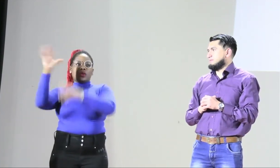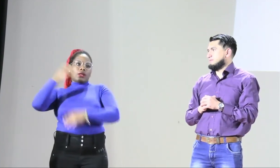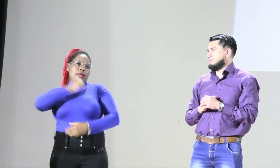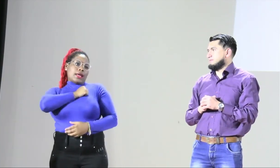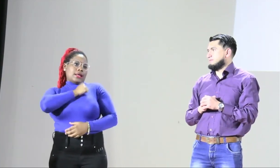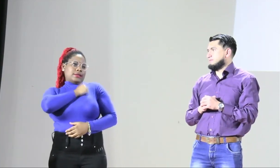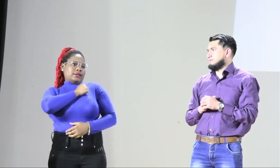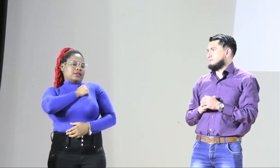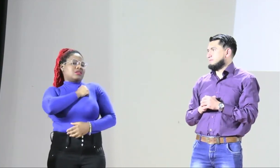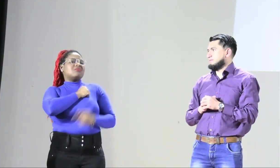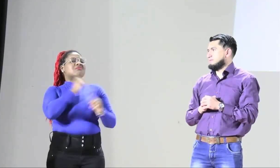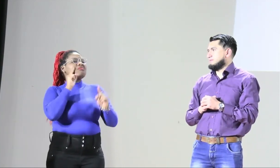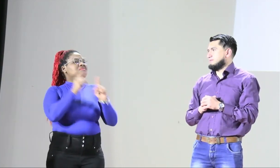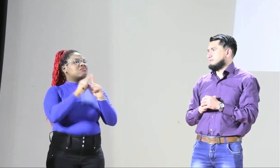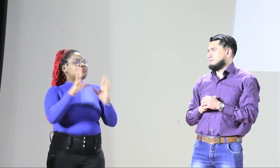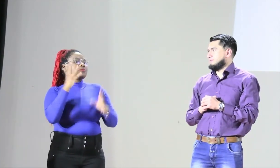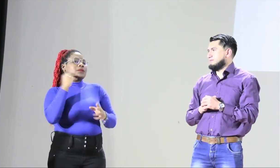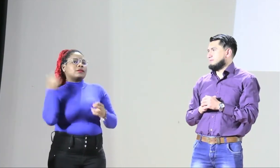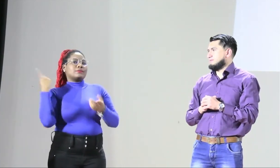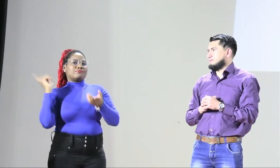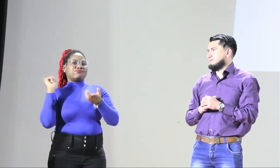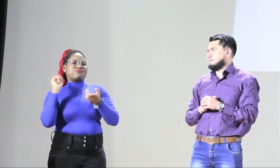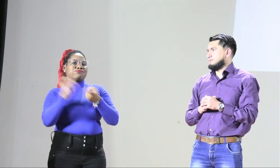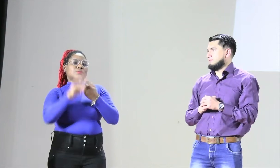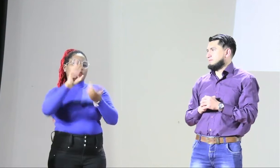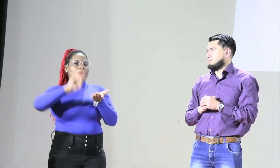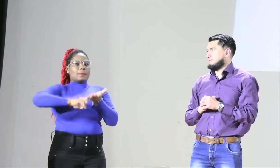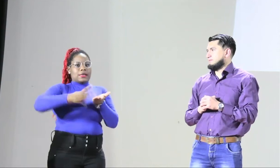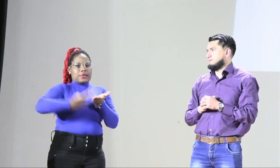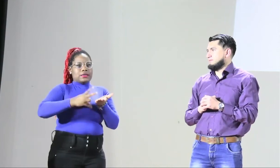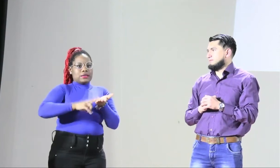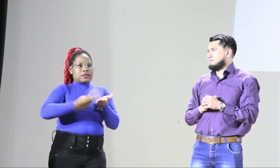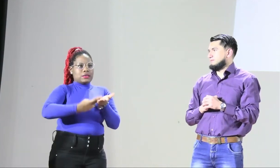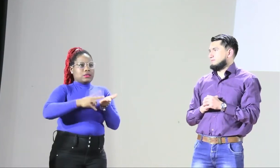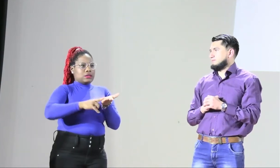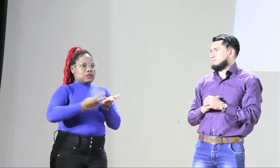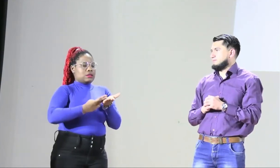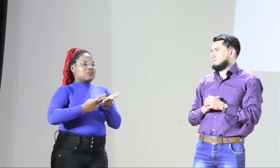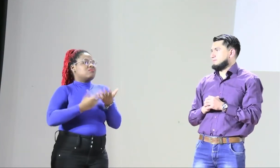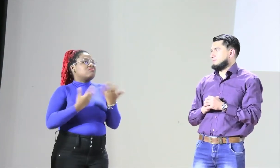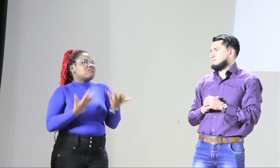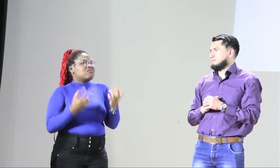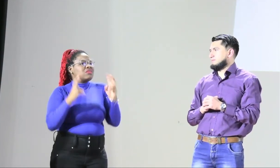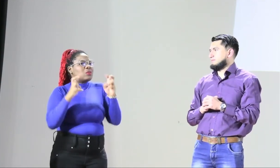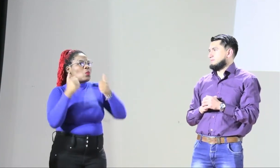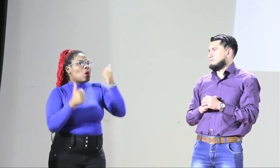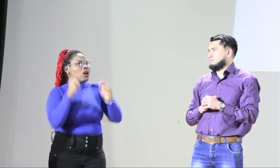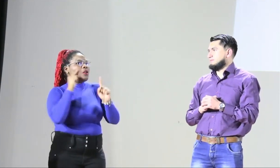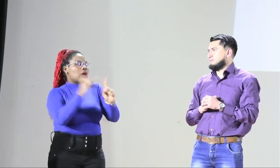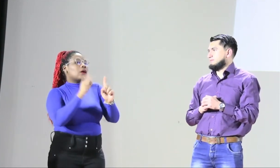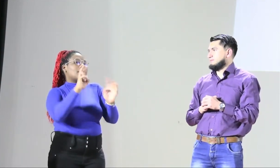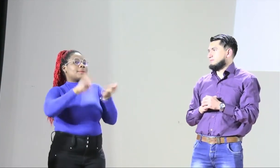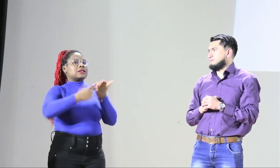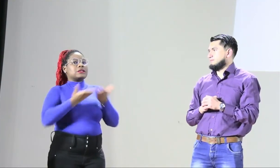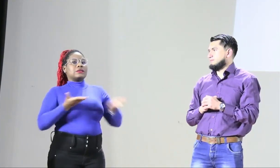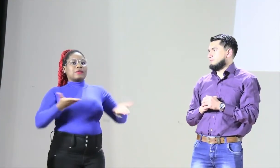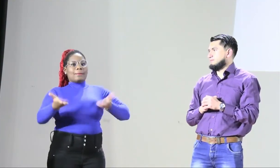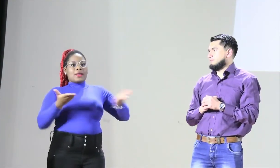colombiana y en estos momentos vive en Canadá. Ella tiene una gran experiencia con interpretación. Y,